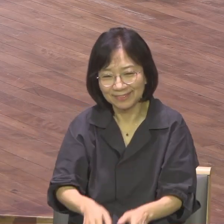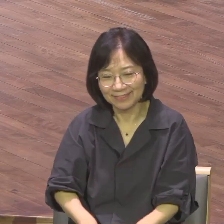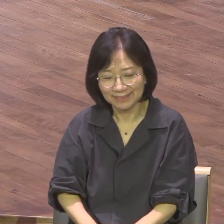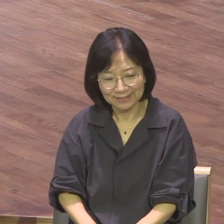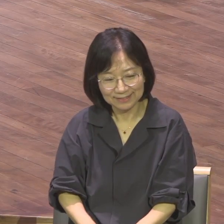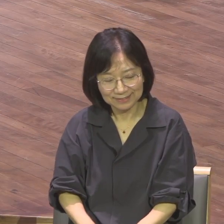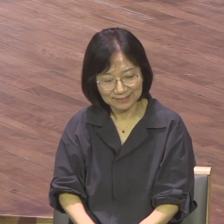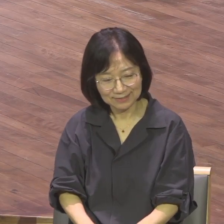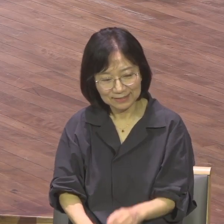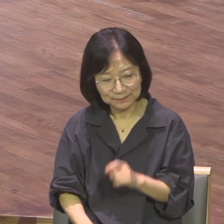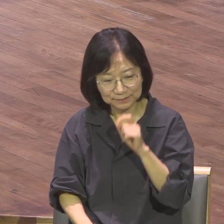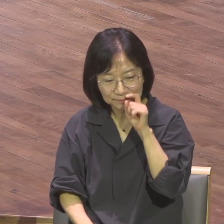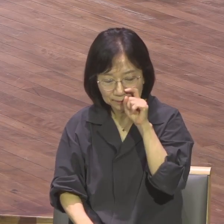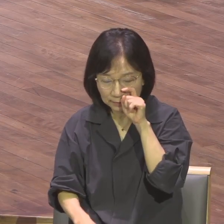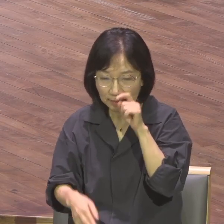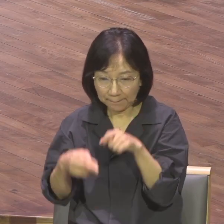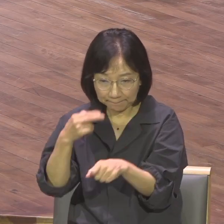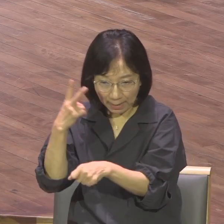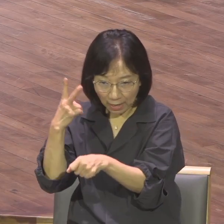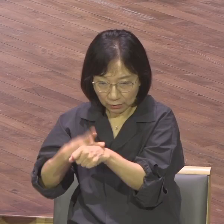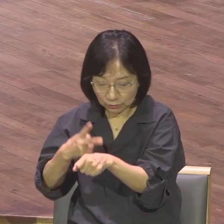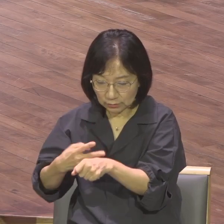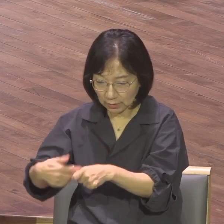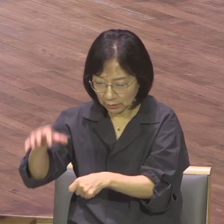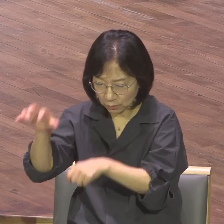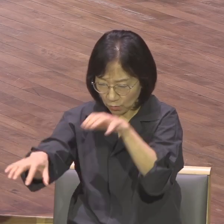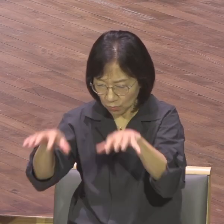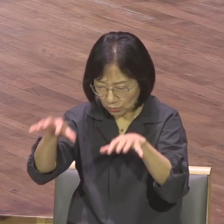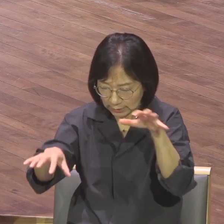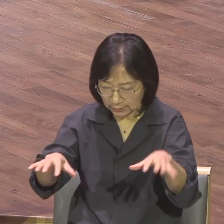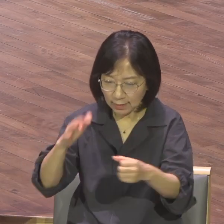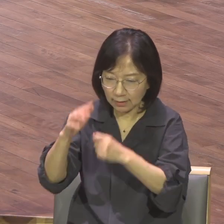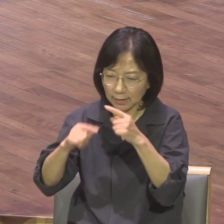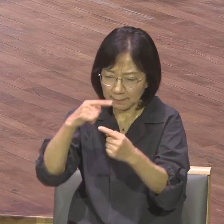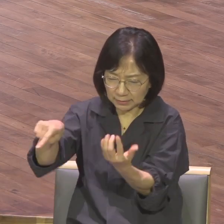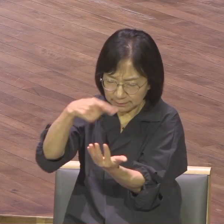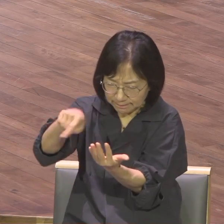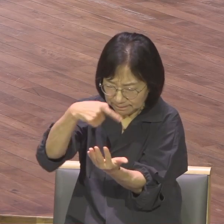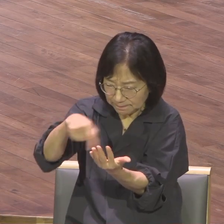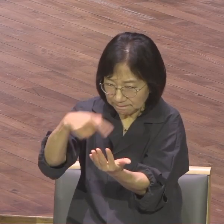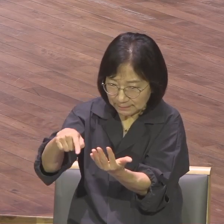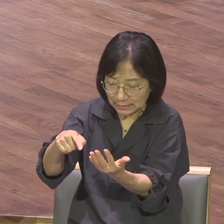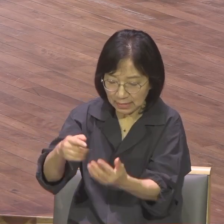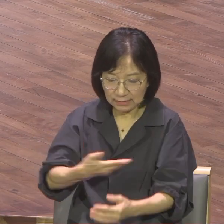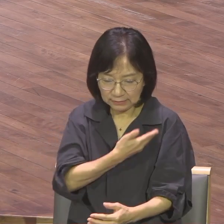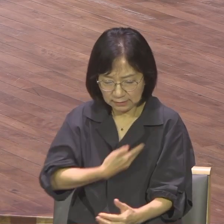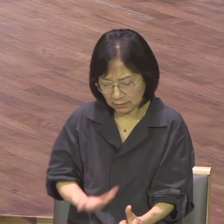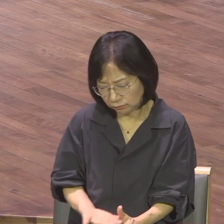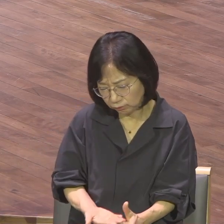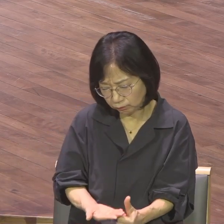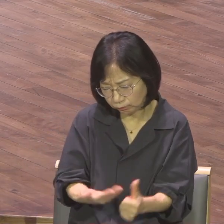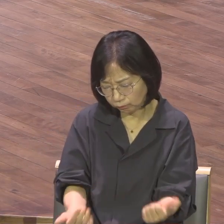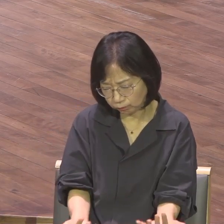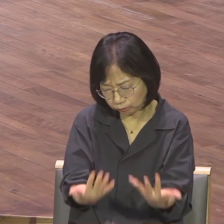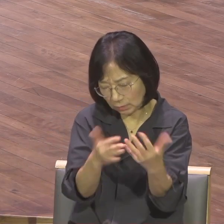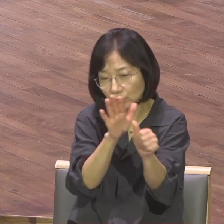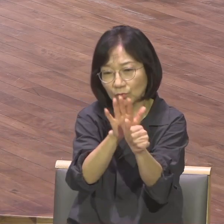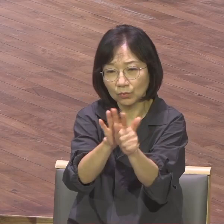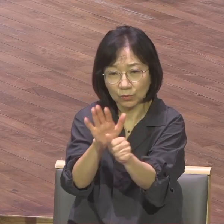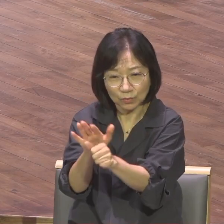지역마다, 바울은 가는 곳마다 망대를 세우고 말씀 운동을 펼치고 제자를 곳곳에 세워서 다섯 기초를